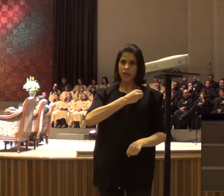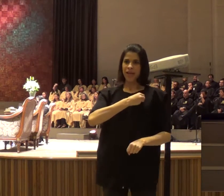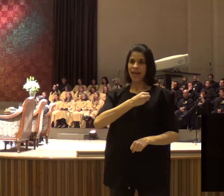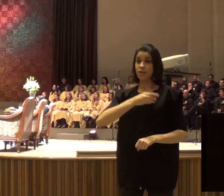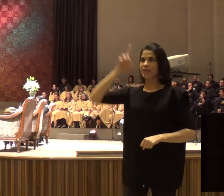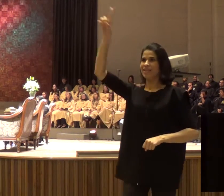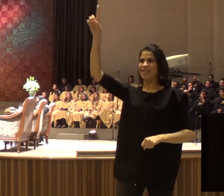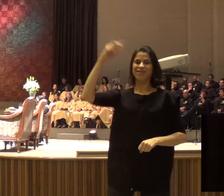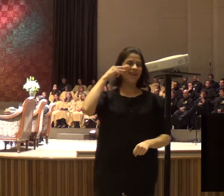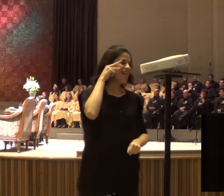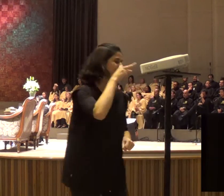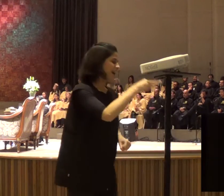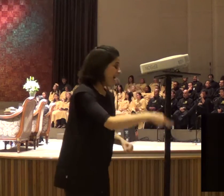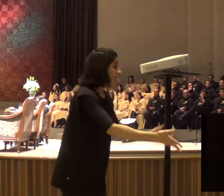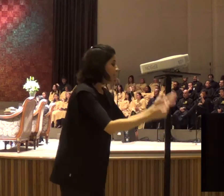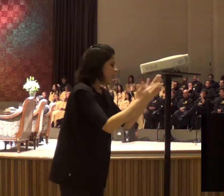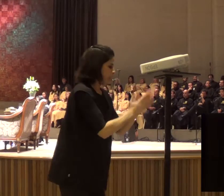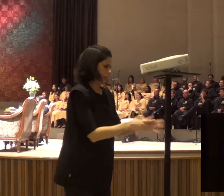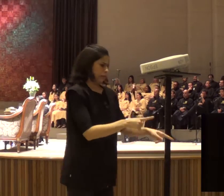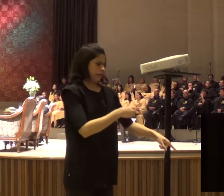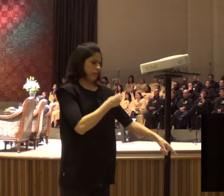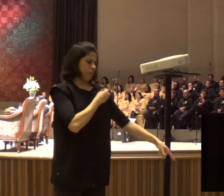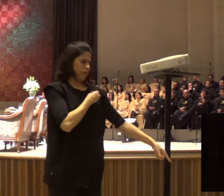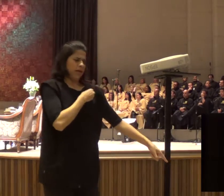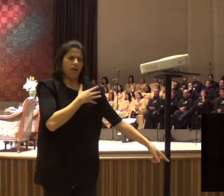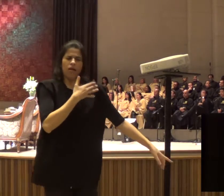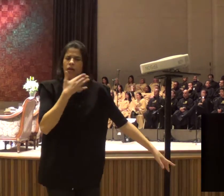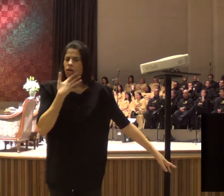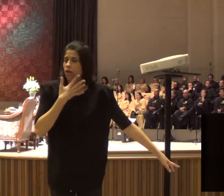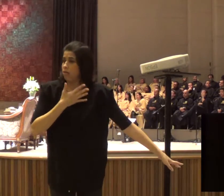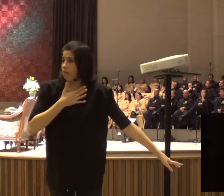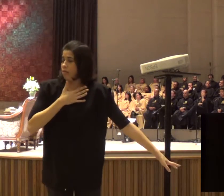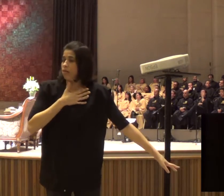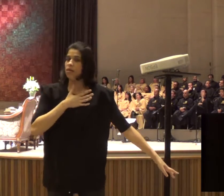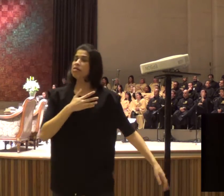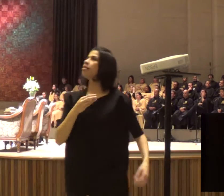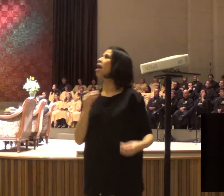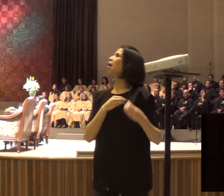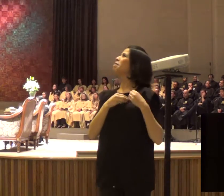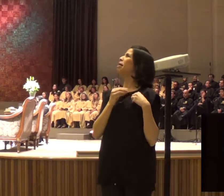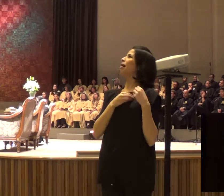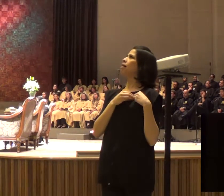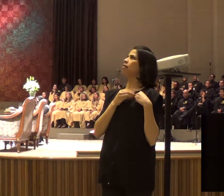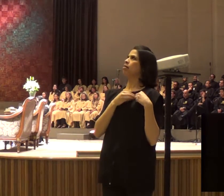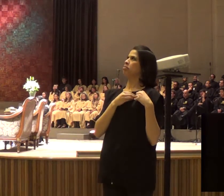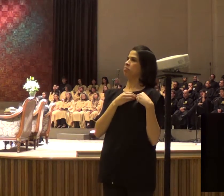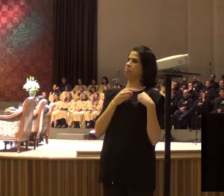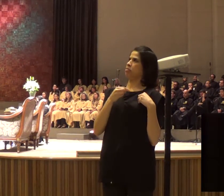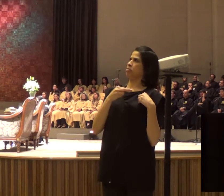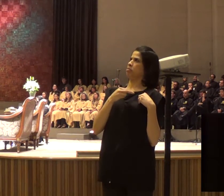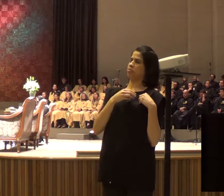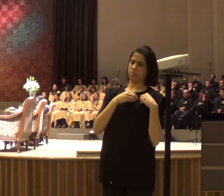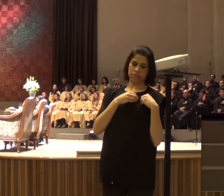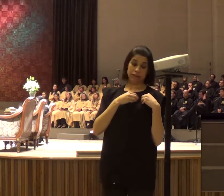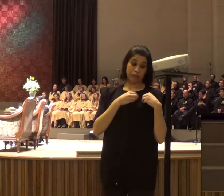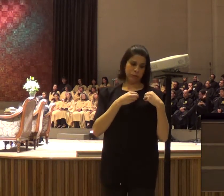e Deus, mas, eles machucam, a nossa vida, e as vezes, a gente fica pensando,